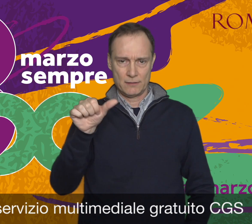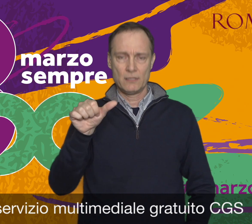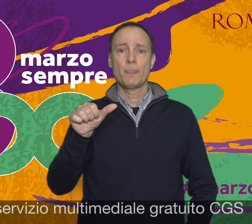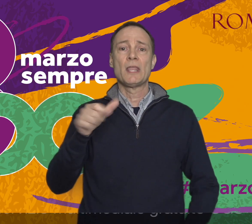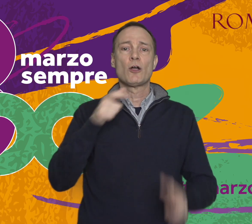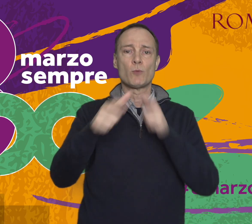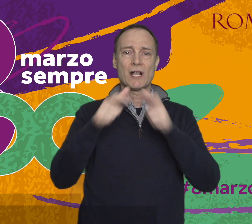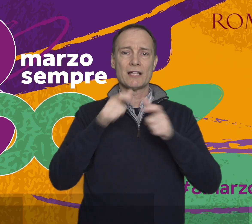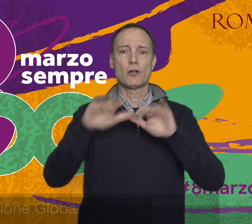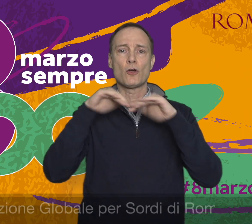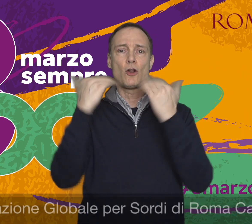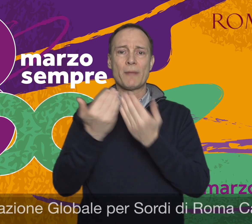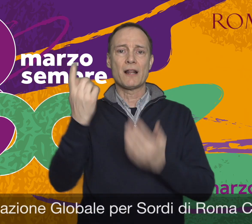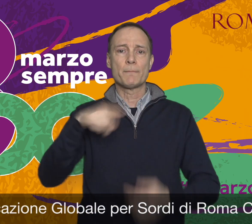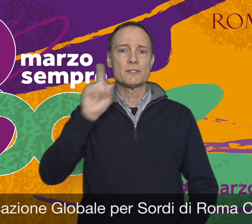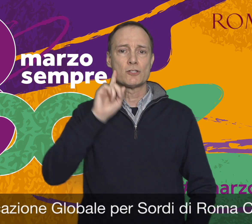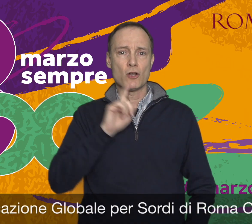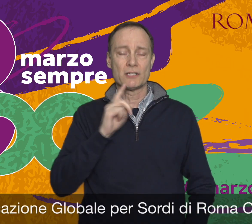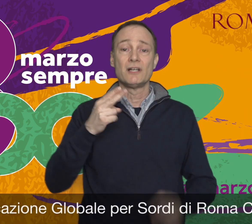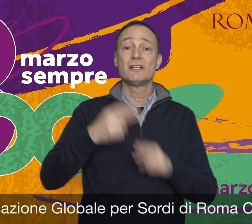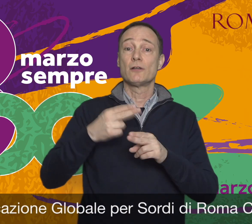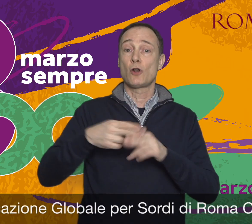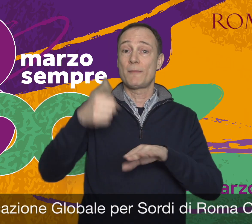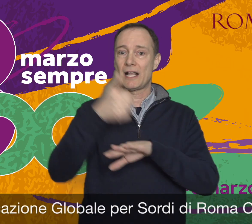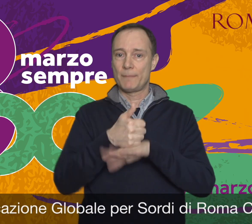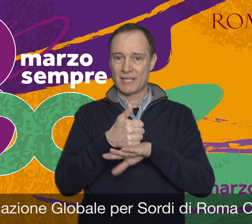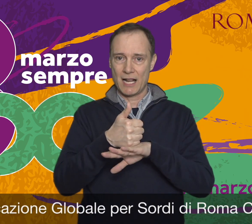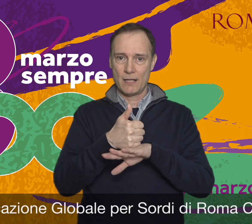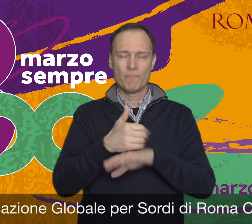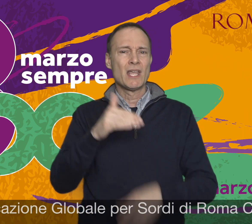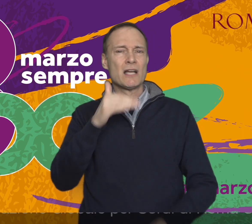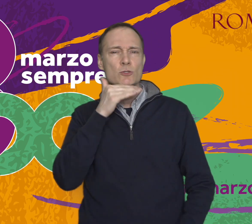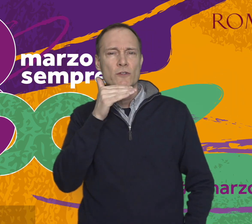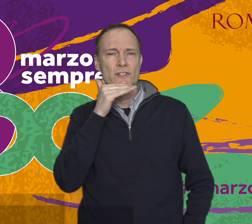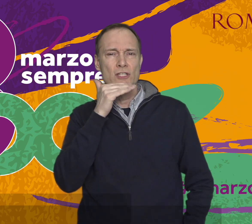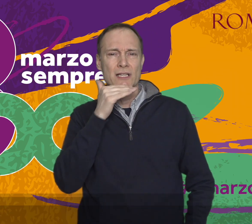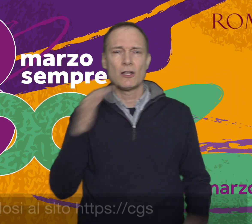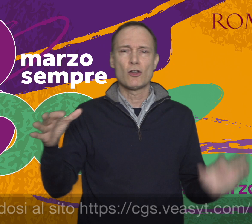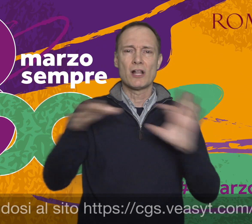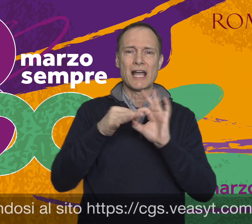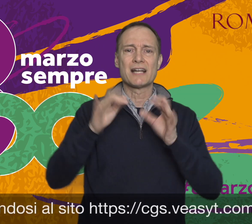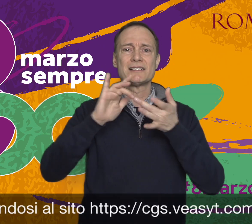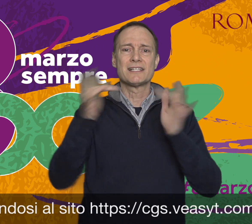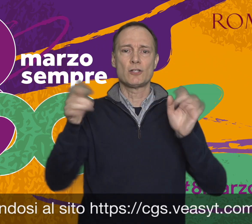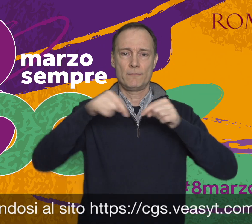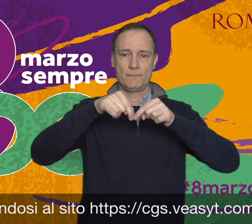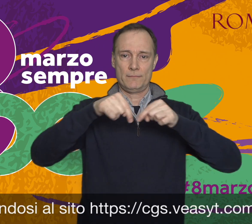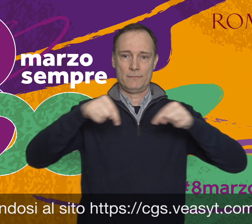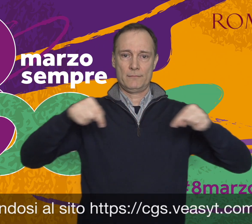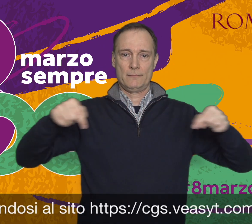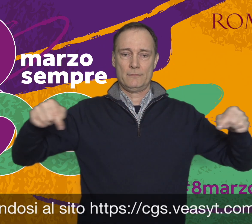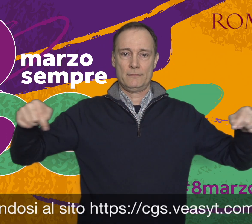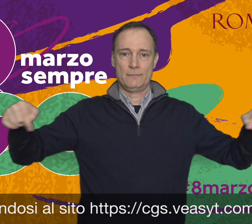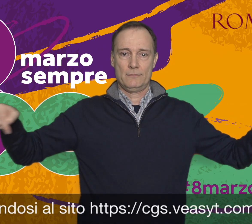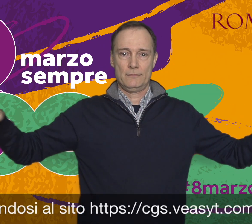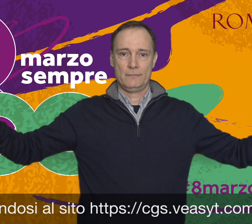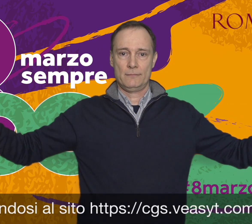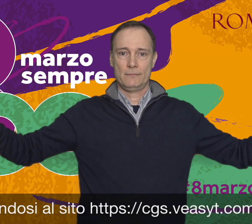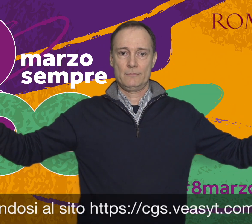CGS, Comunicazione Globale per Sordi di Roma Capitale, collegandosi al sito cgs